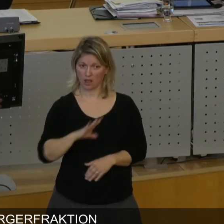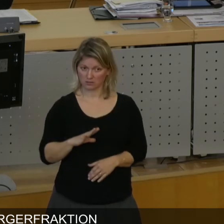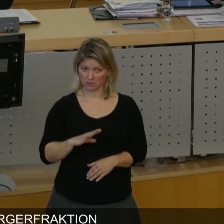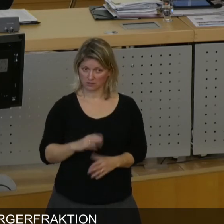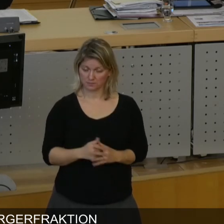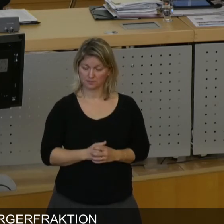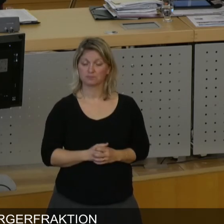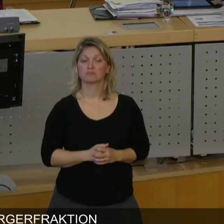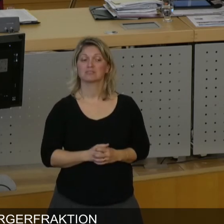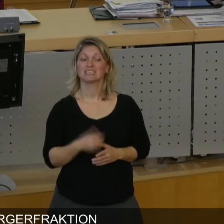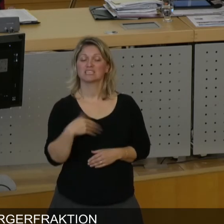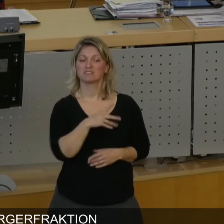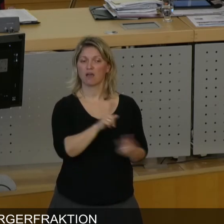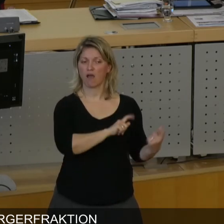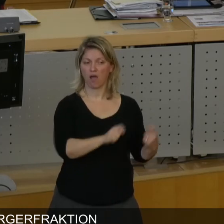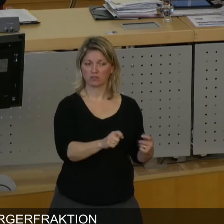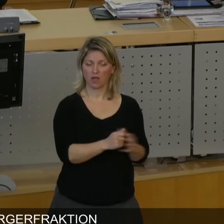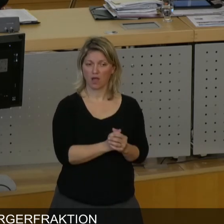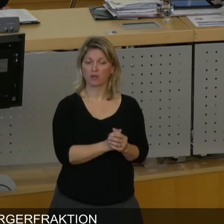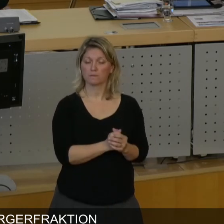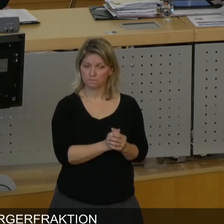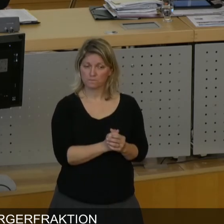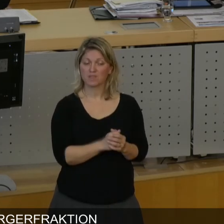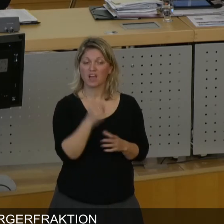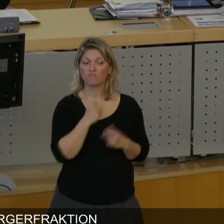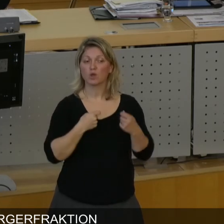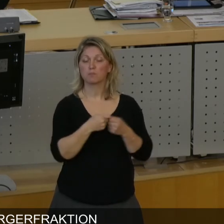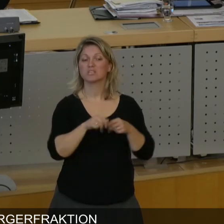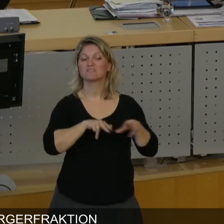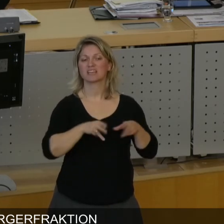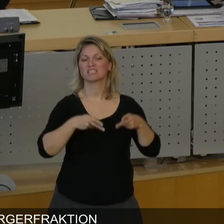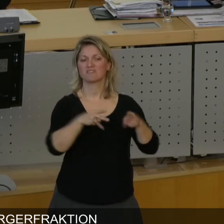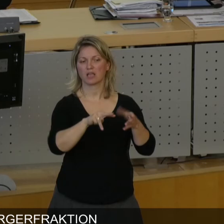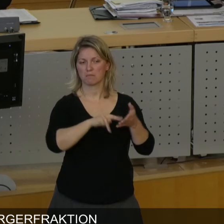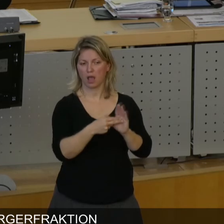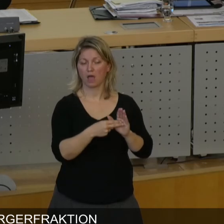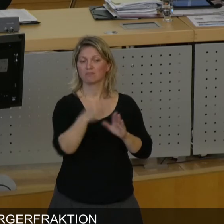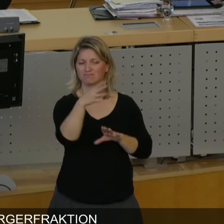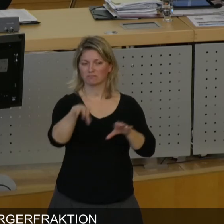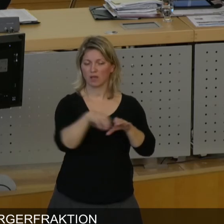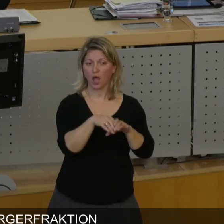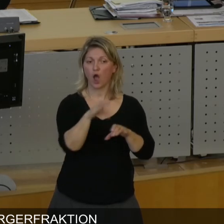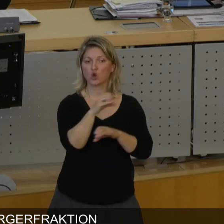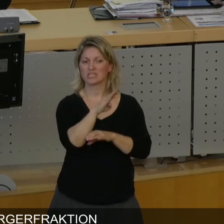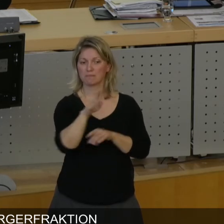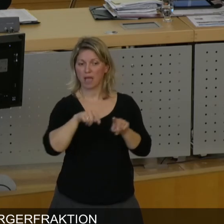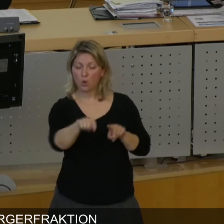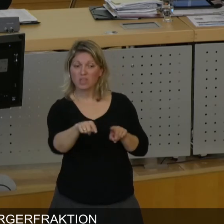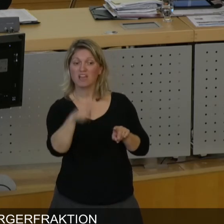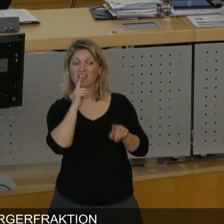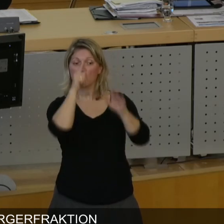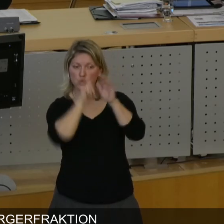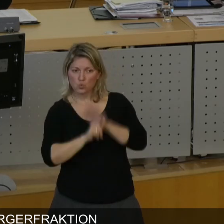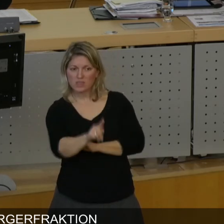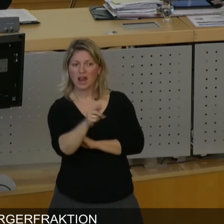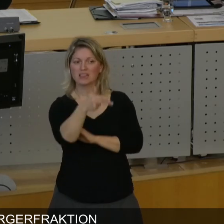in dem Antrag zur Aufnahme der B6 in den Bundesverkehrswegeplanen gesagt, wir wollen dort in Kosse Baude einen 350 Meter langen Tunnel